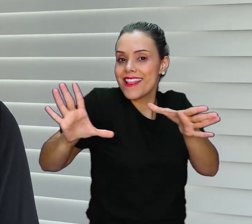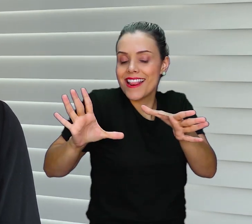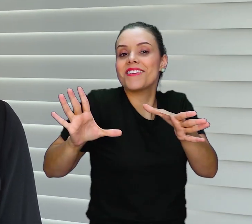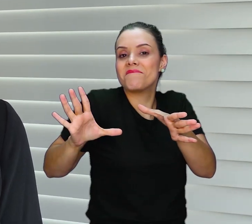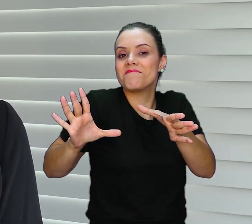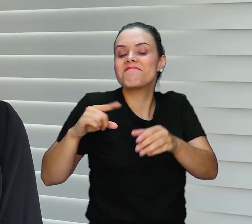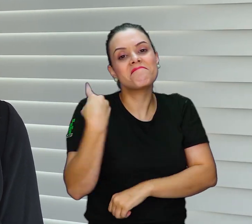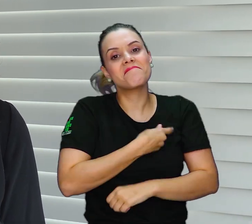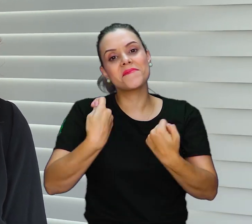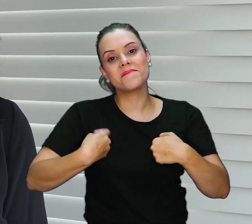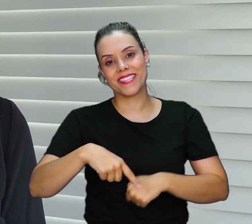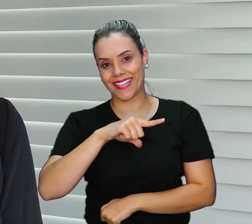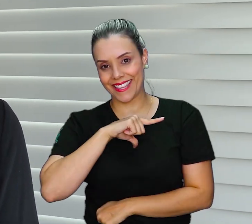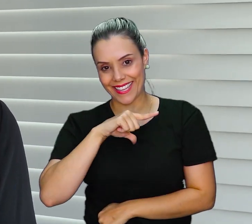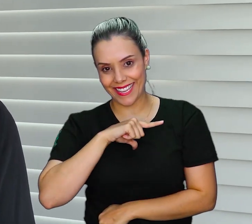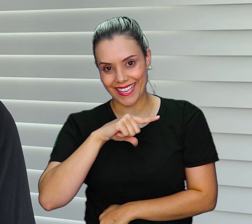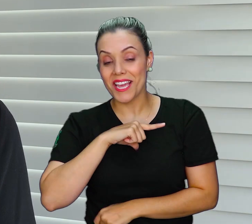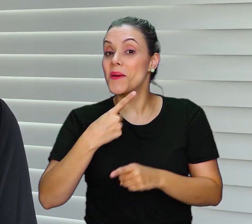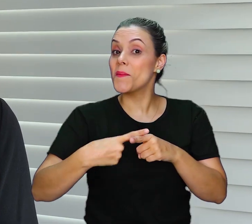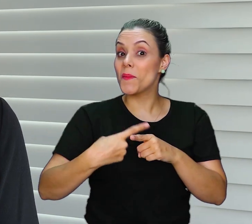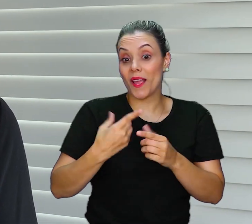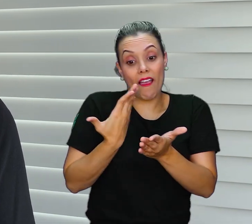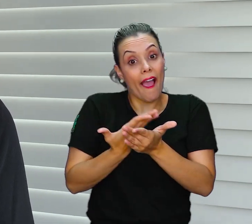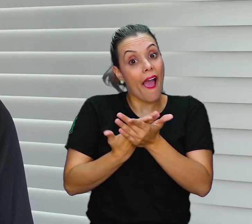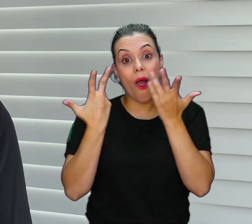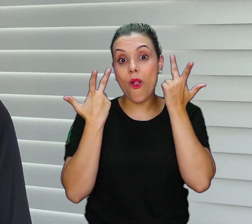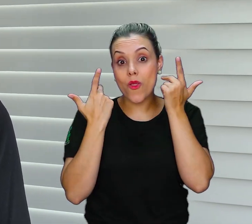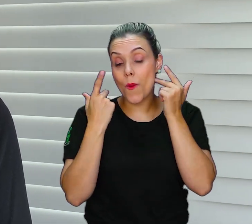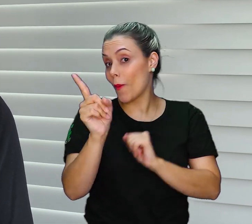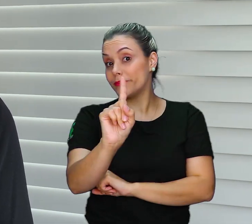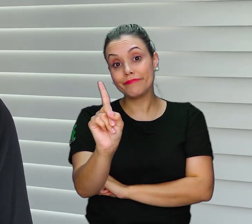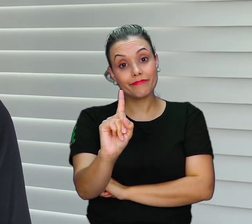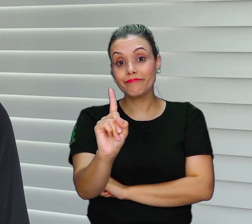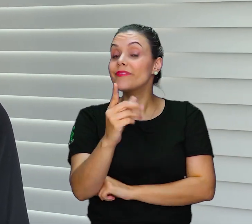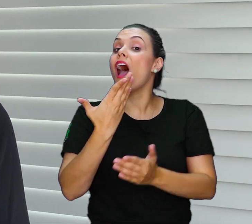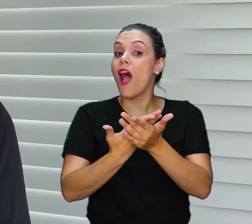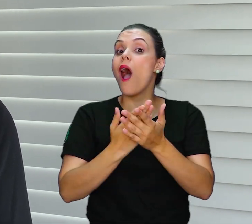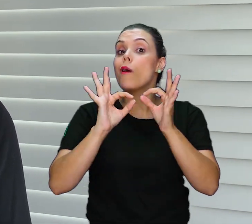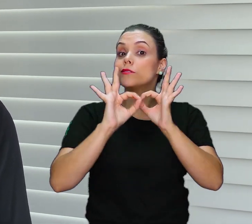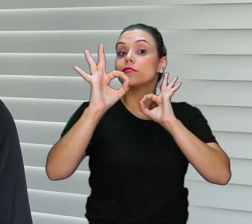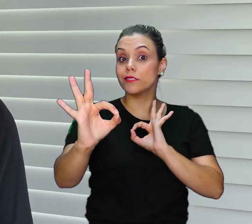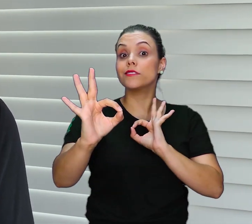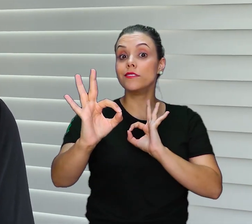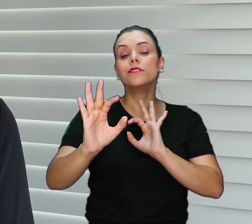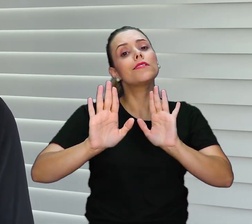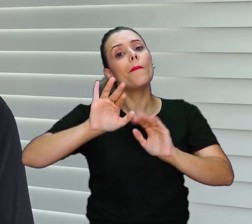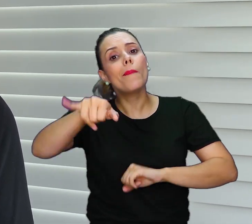expectativas de que esses dias leitivos são dias normais, são dias difíceis, mas que esse aprendizado